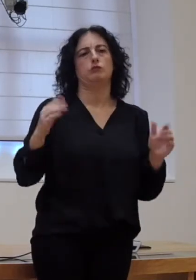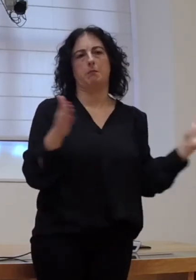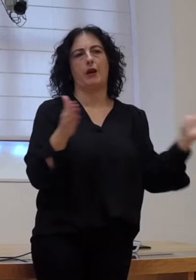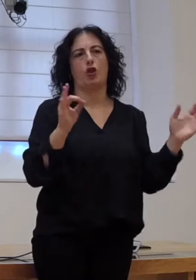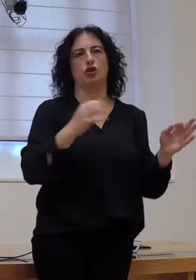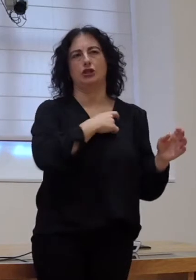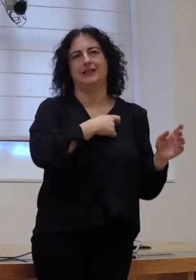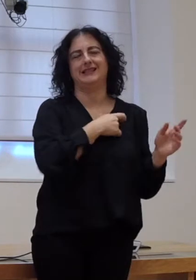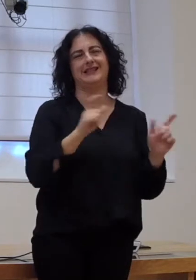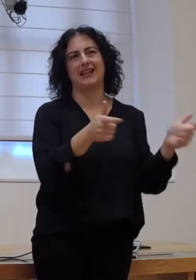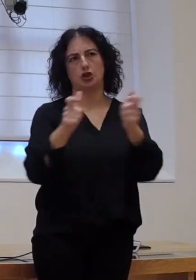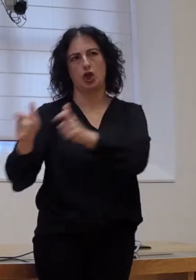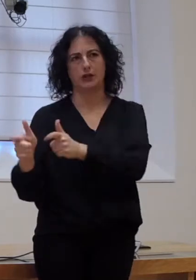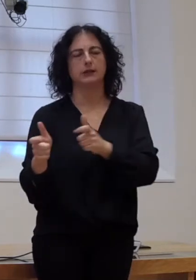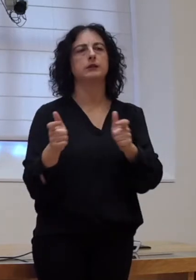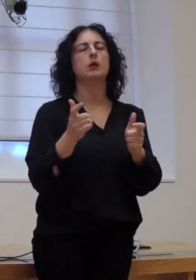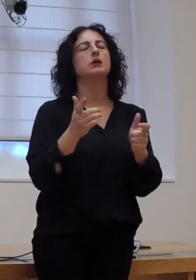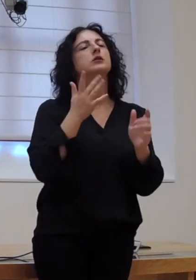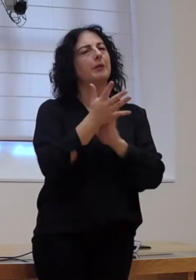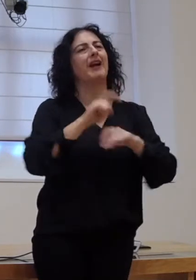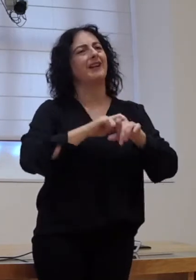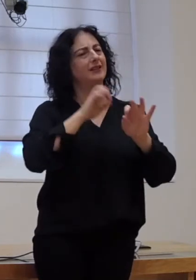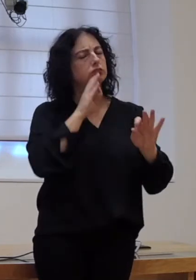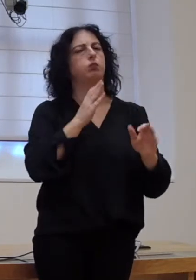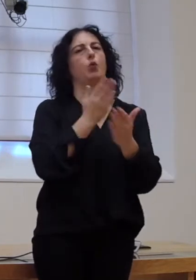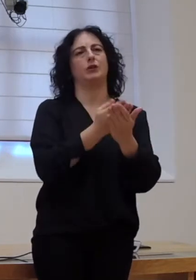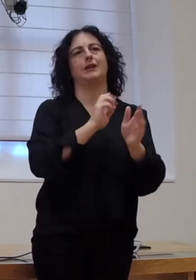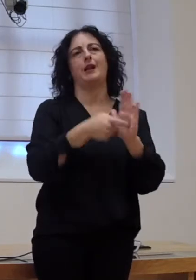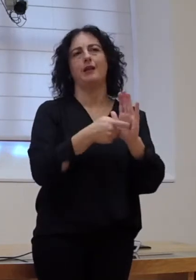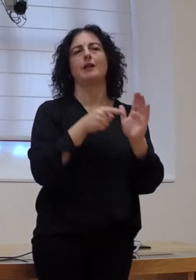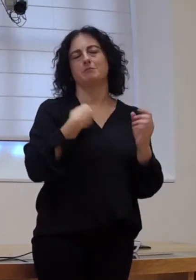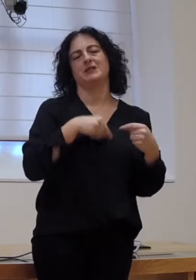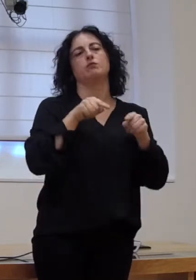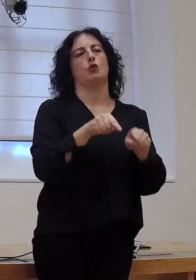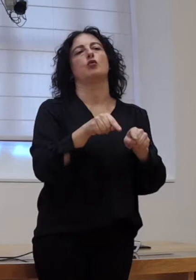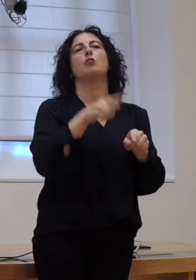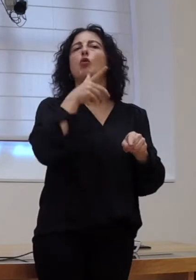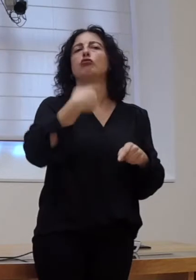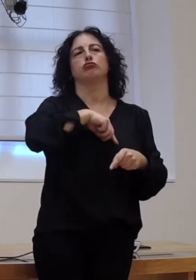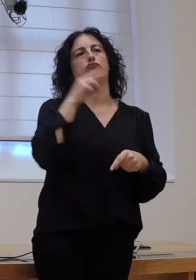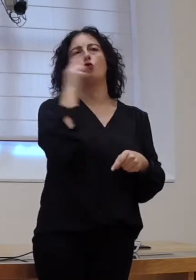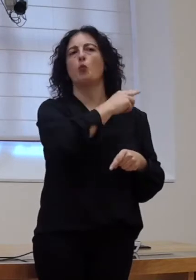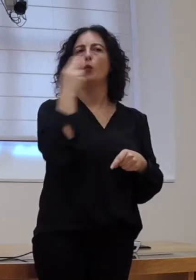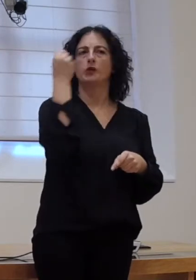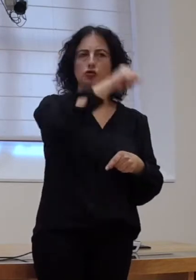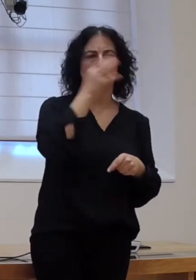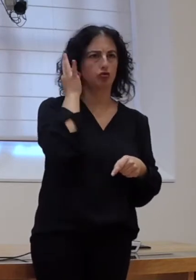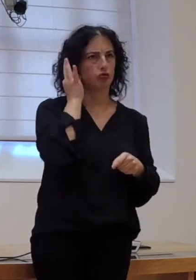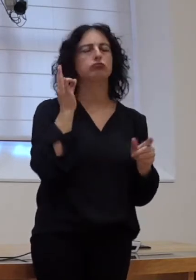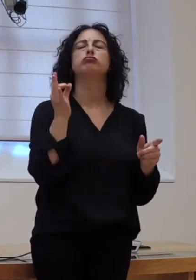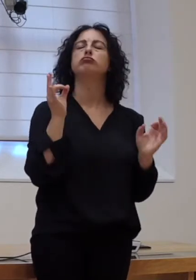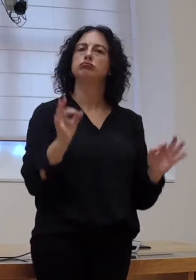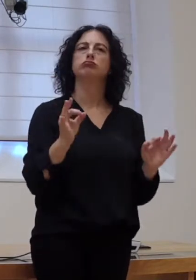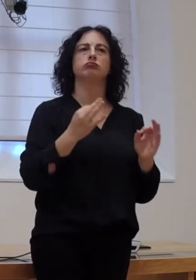sesións con carácter de proposta de lei seña precisamente esta e non outra porque estamos comprometidos e comprometidas ca